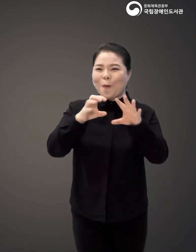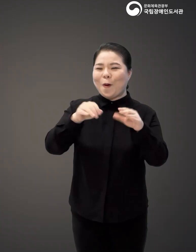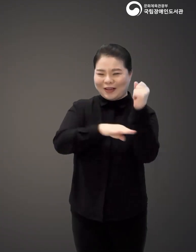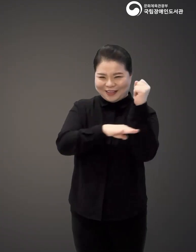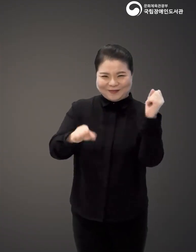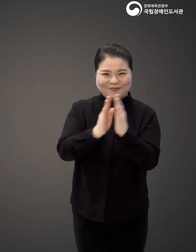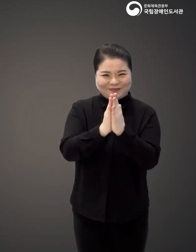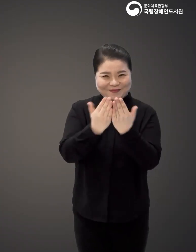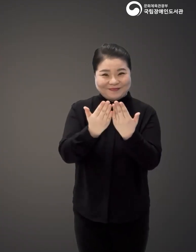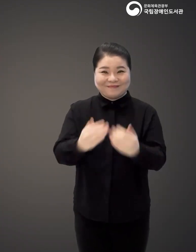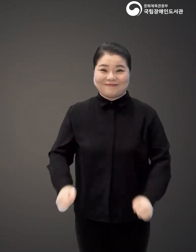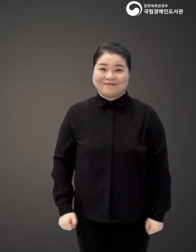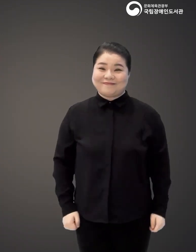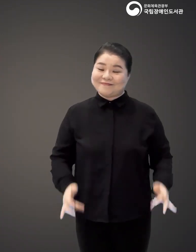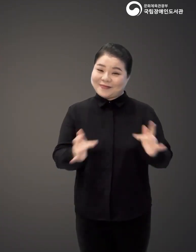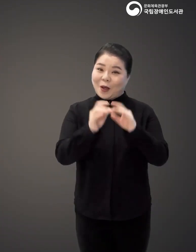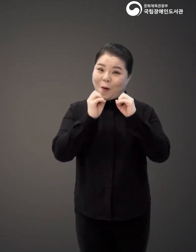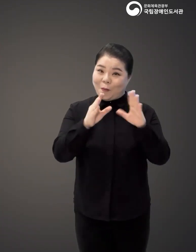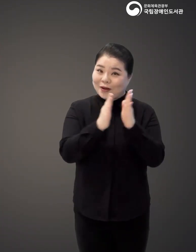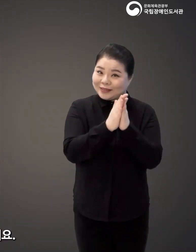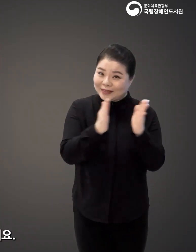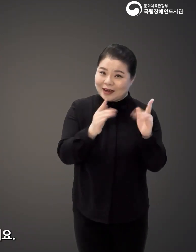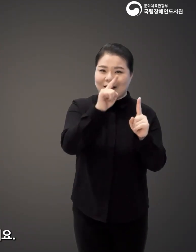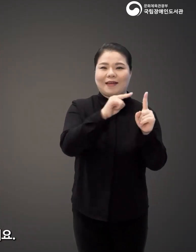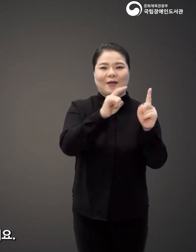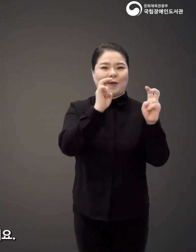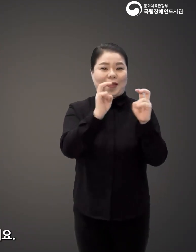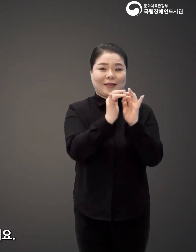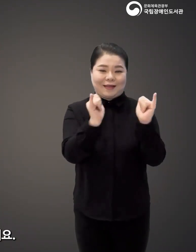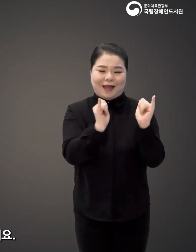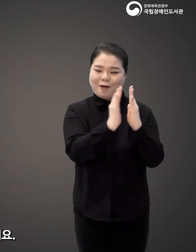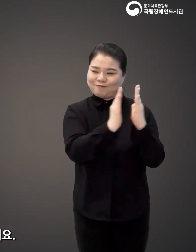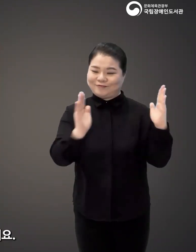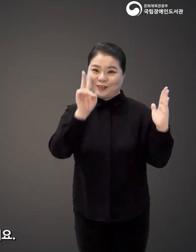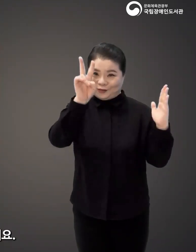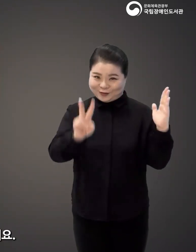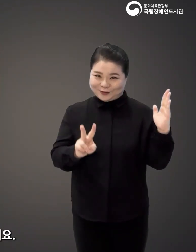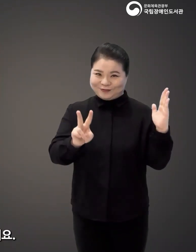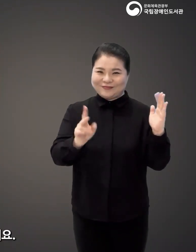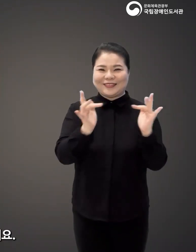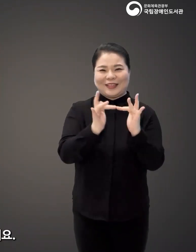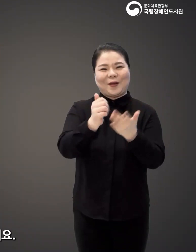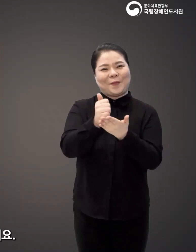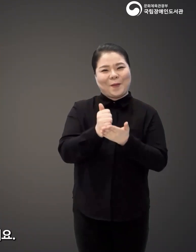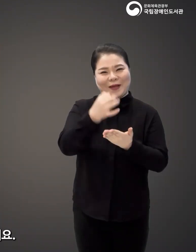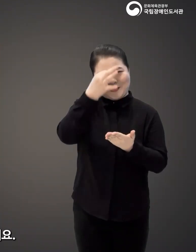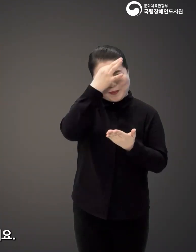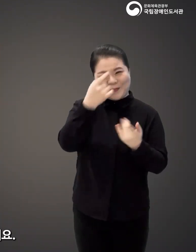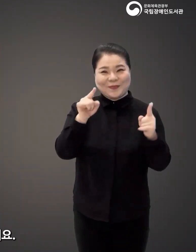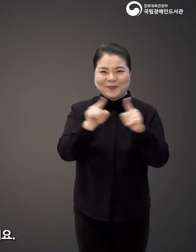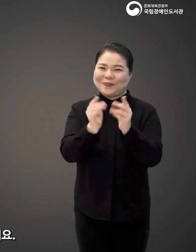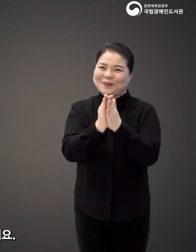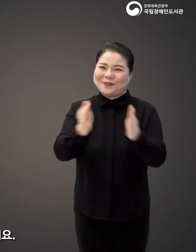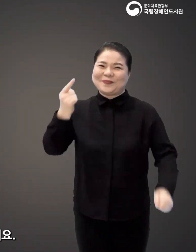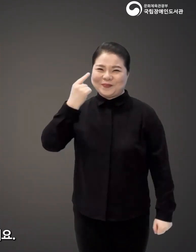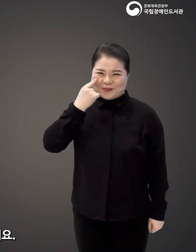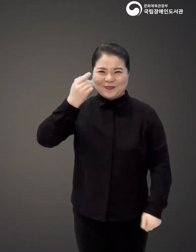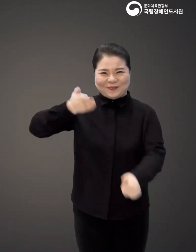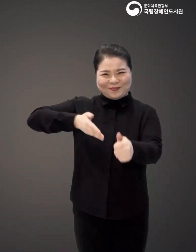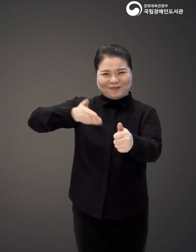가이드 온라인 마케팅의 시작은 1인 기업가 시리즈 2 온라인 고객의 기술과 함께해보세요.